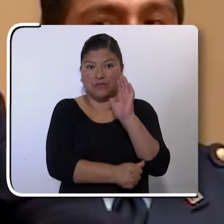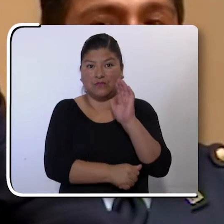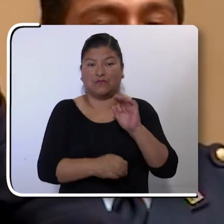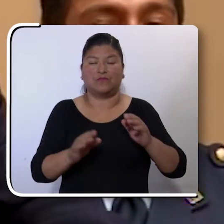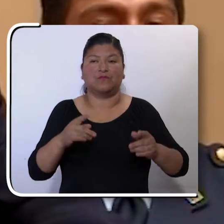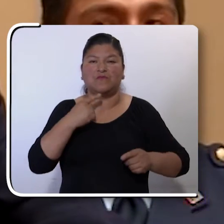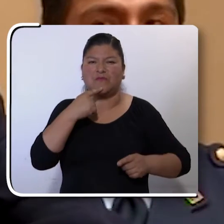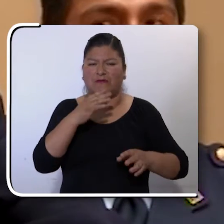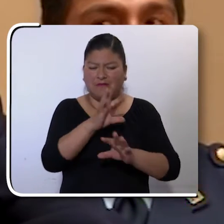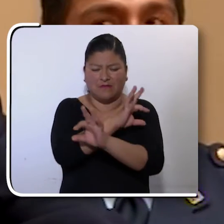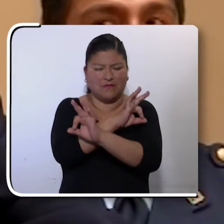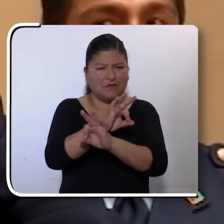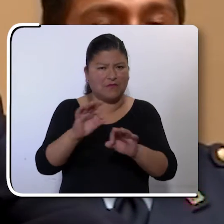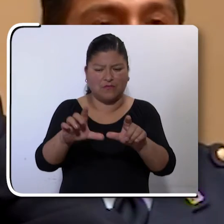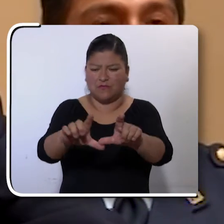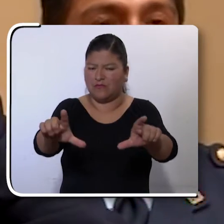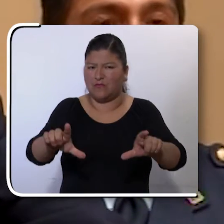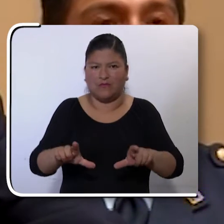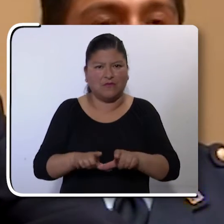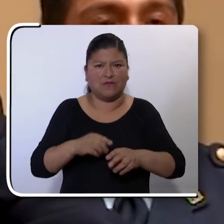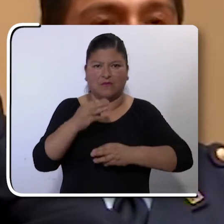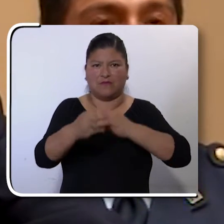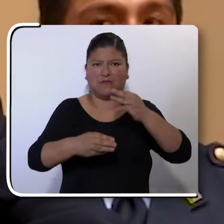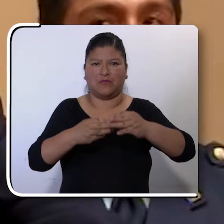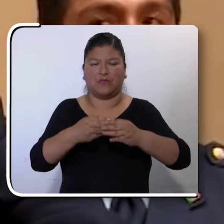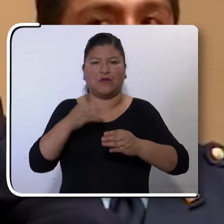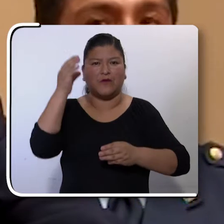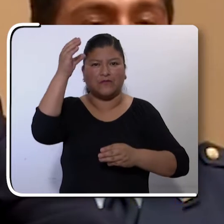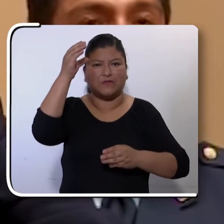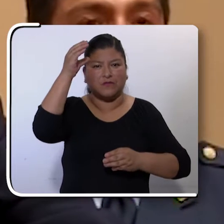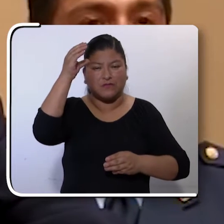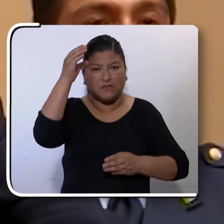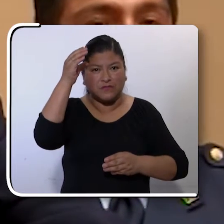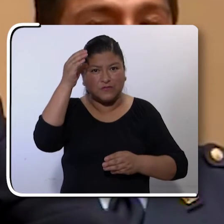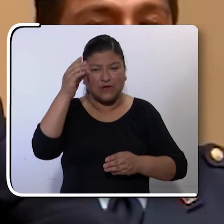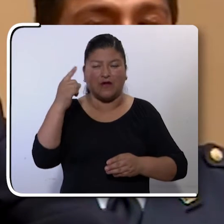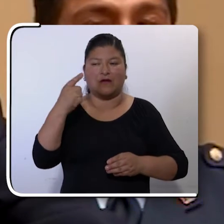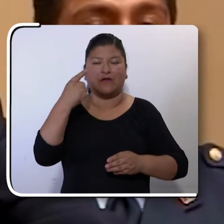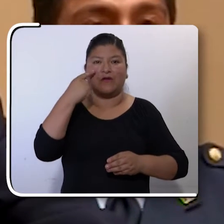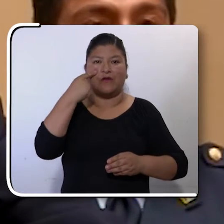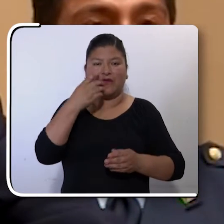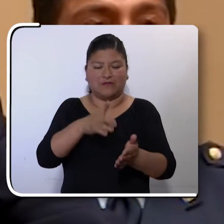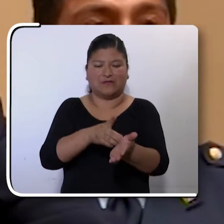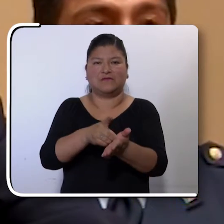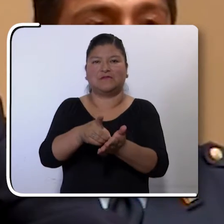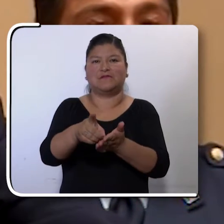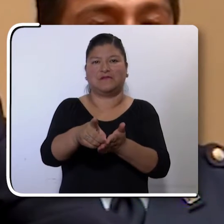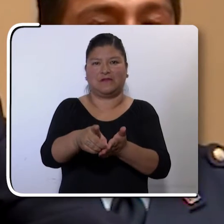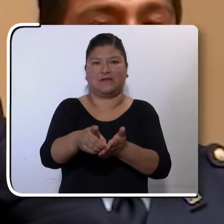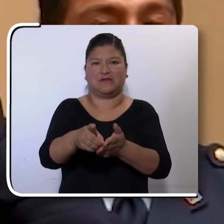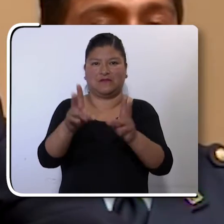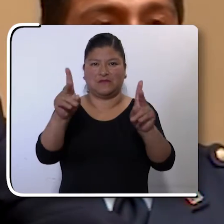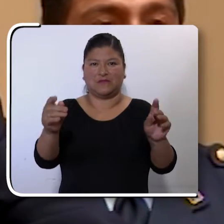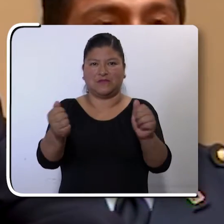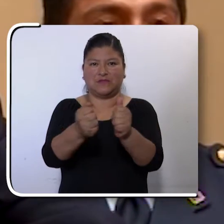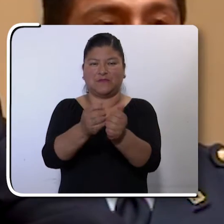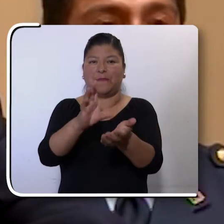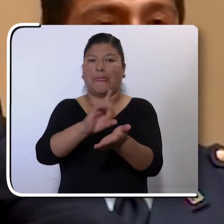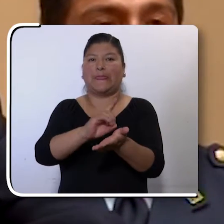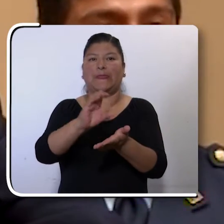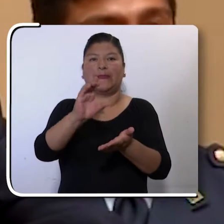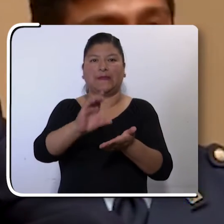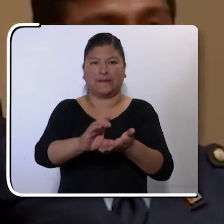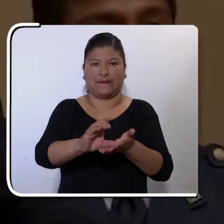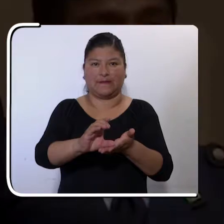parece que en ninguna parte del mundo una constitución reconoce los derechos de las personas con